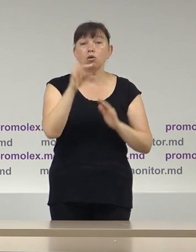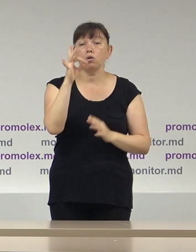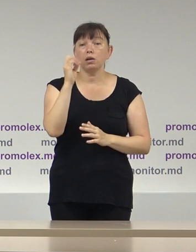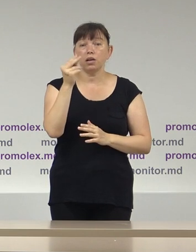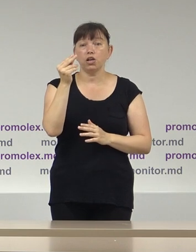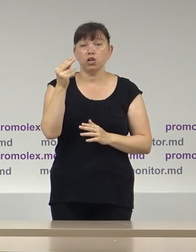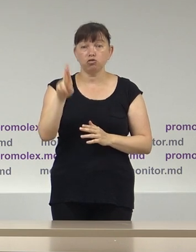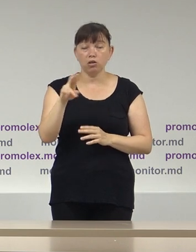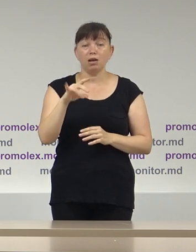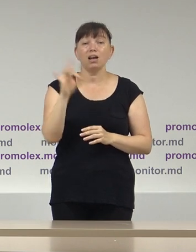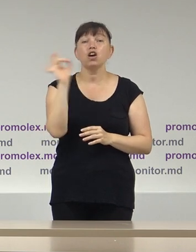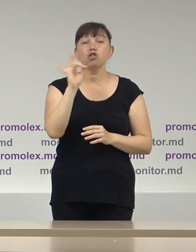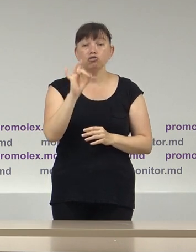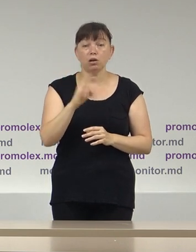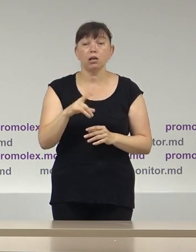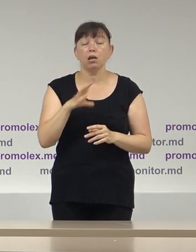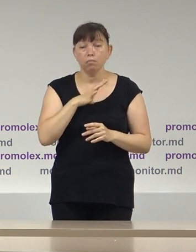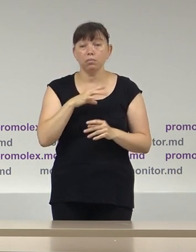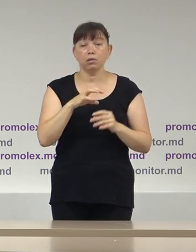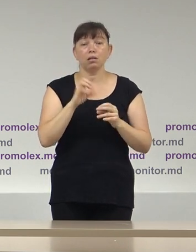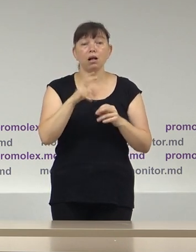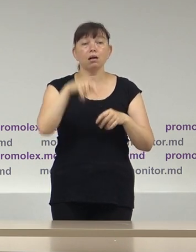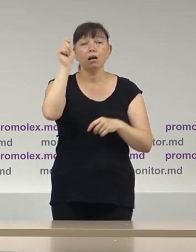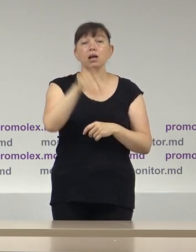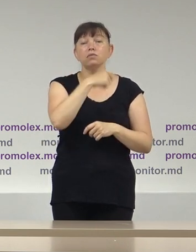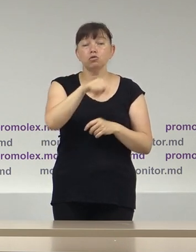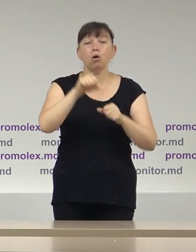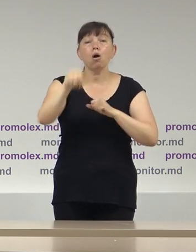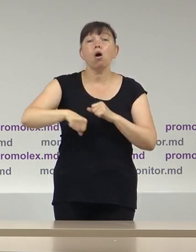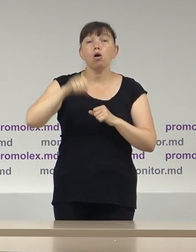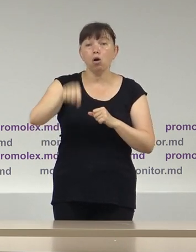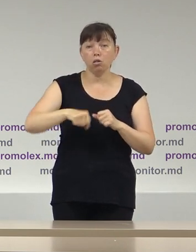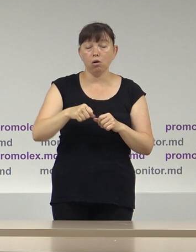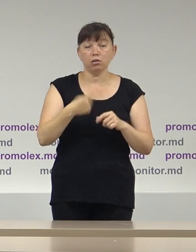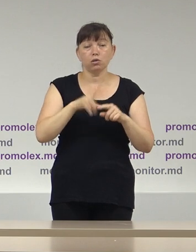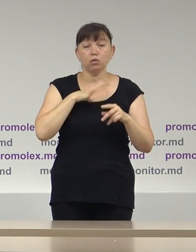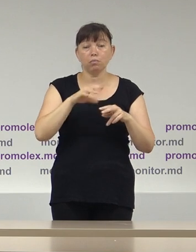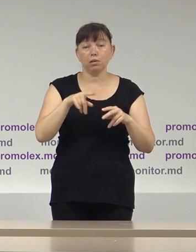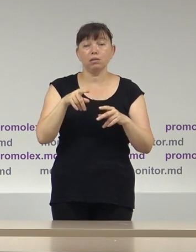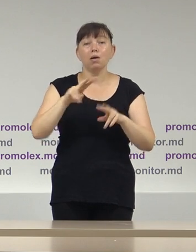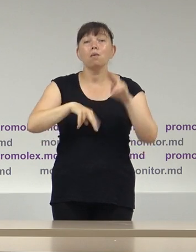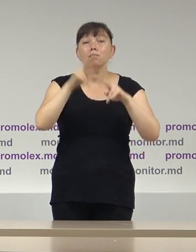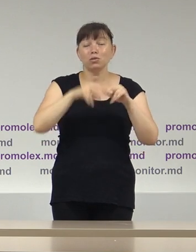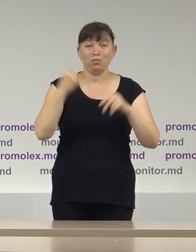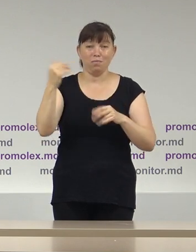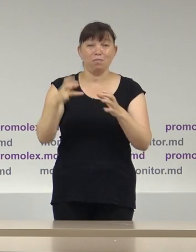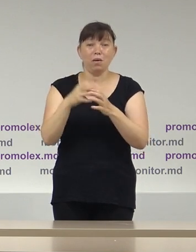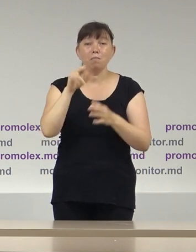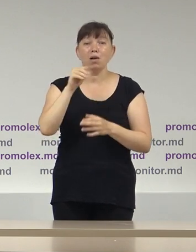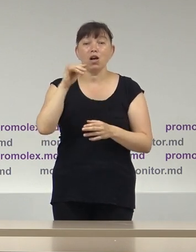la 28 iunie a fost sfințit și dat în exploatare o fântână care a fost reconstruită de către reprezentanții Pace.